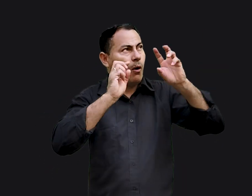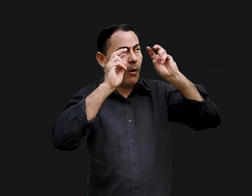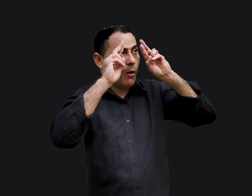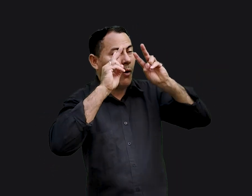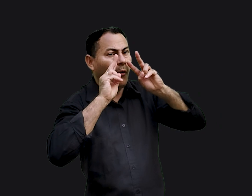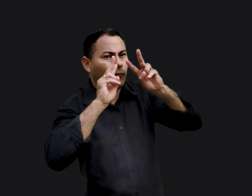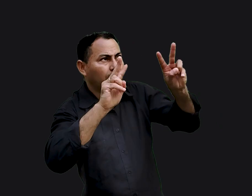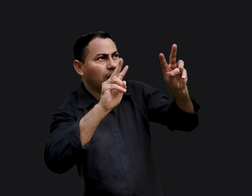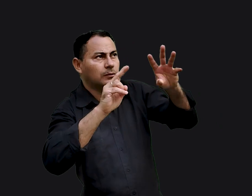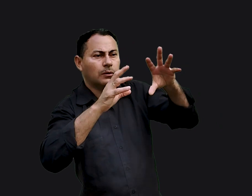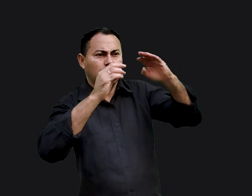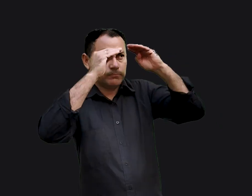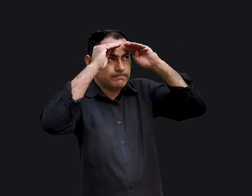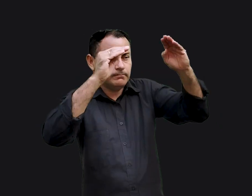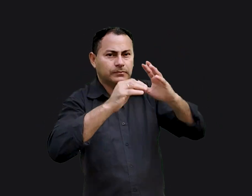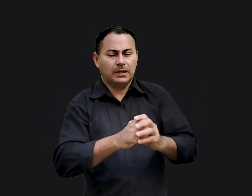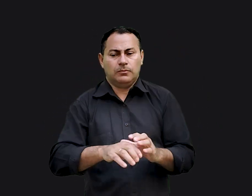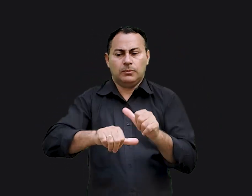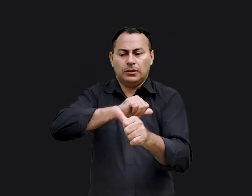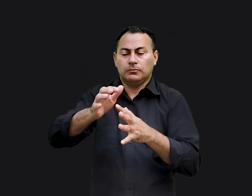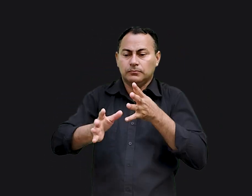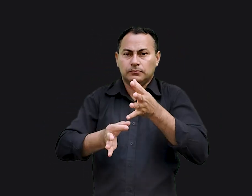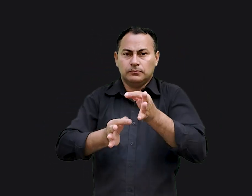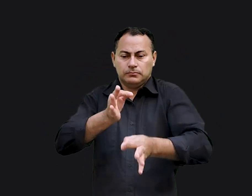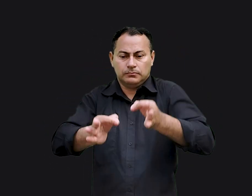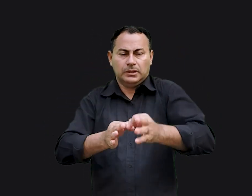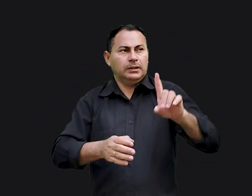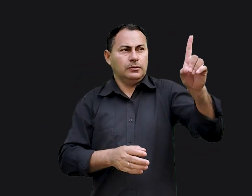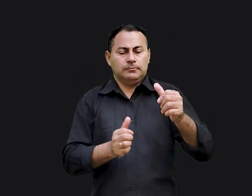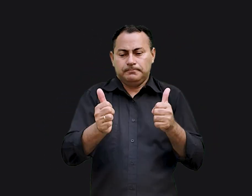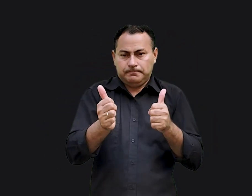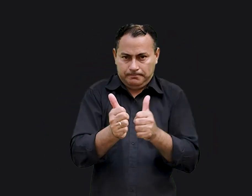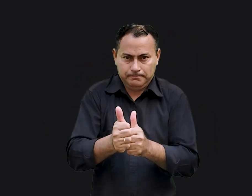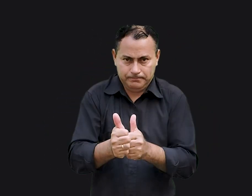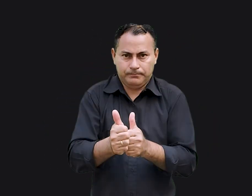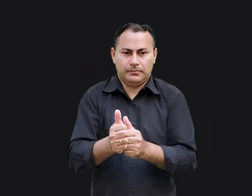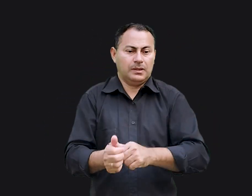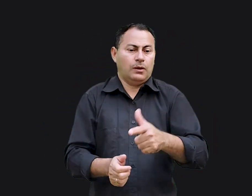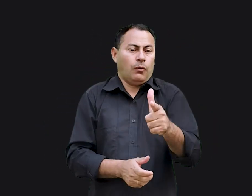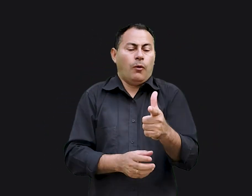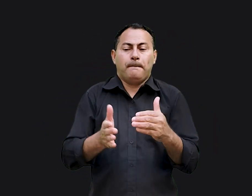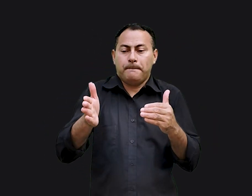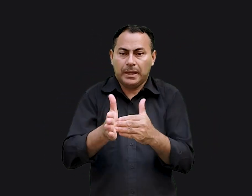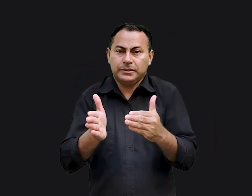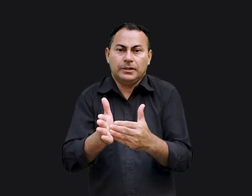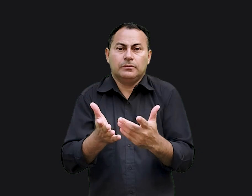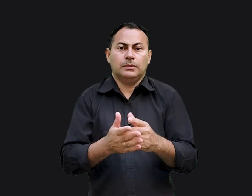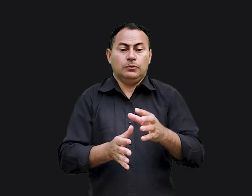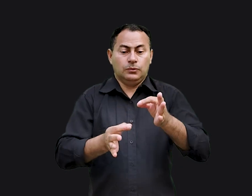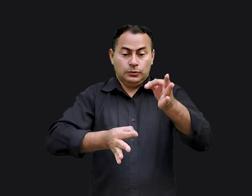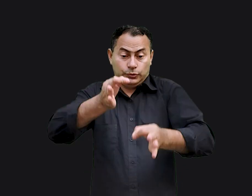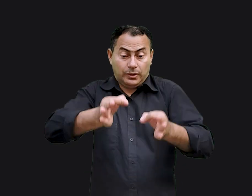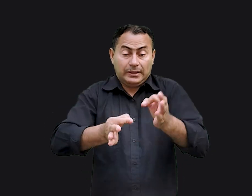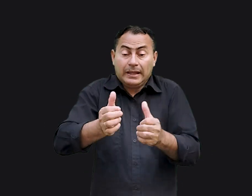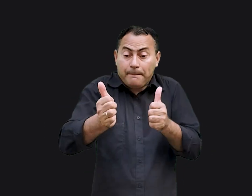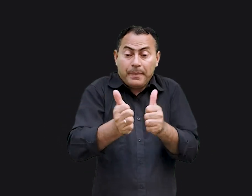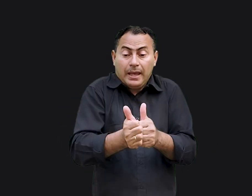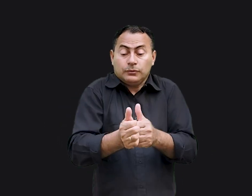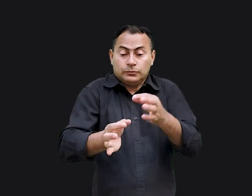povo não os ouvia, a mensagem mudava e passava a ser O julgamento de Deus se aproxima. Não há como impedi-lo. O julgamento está